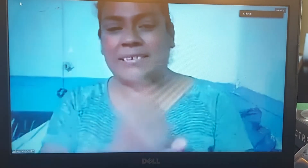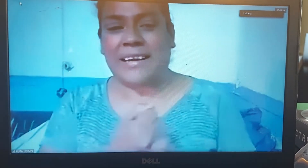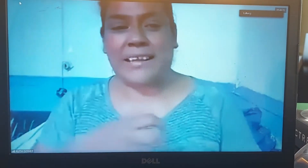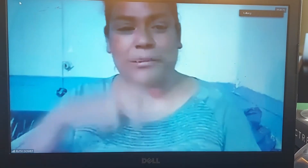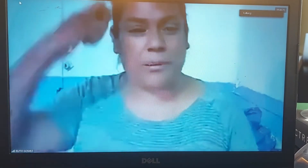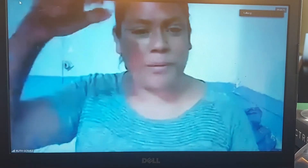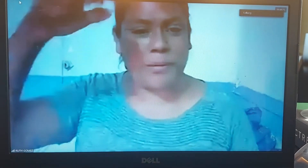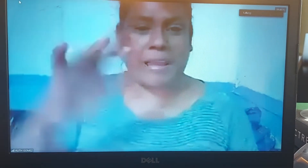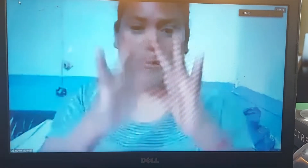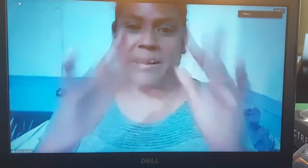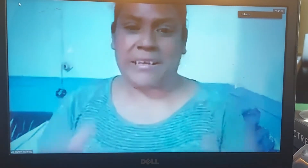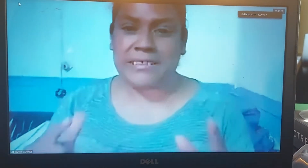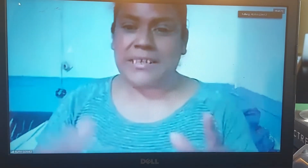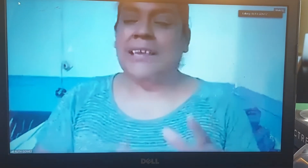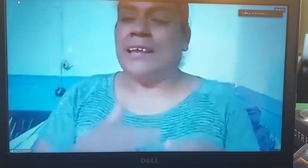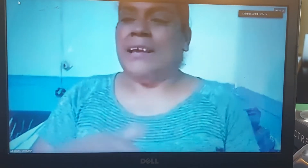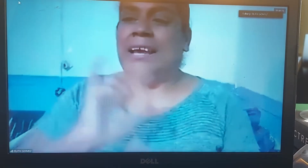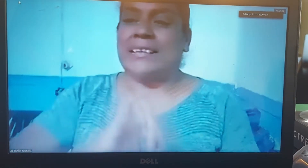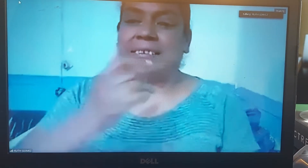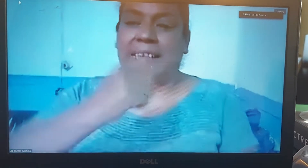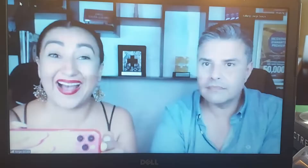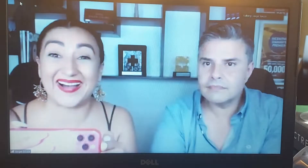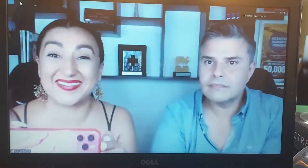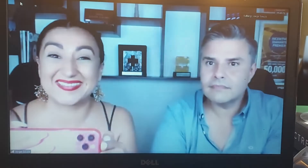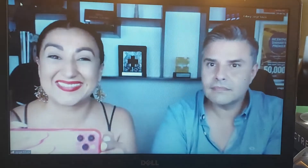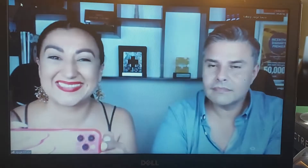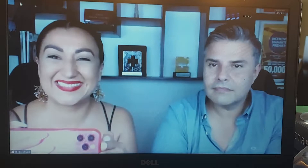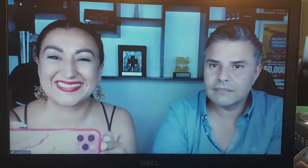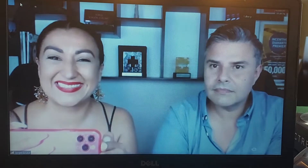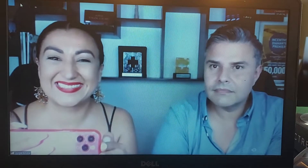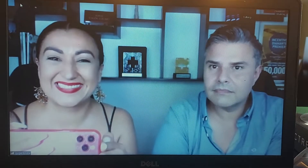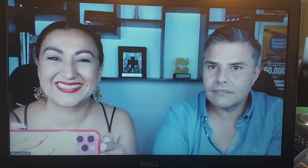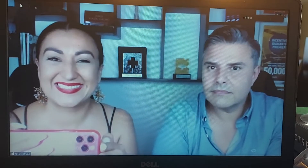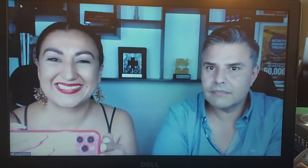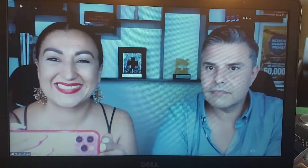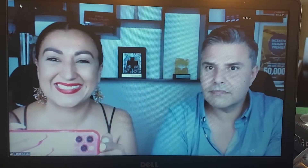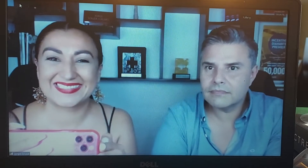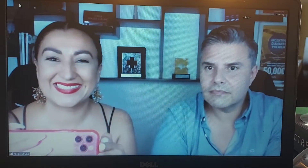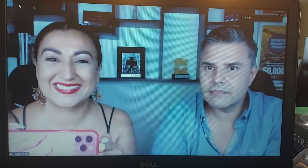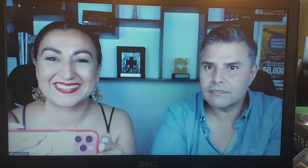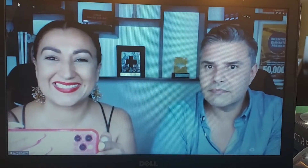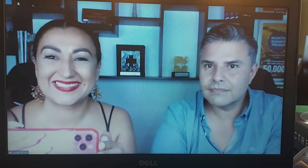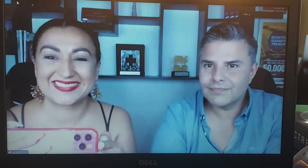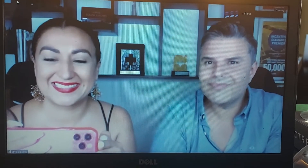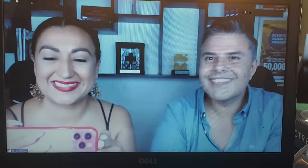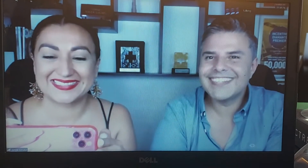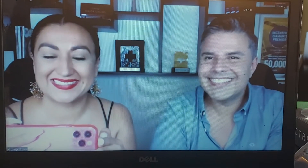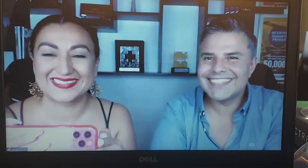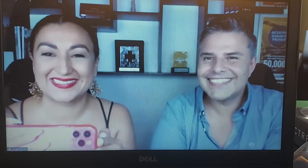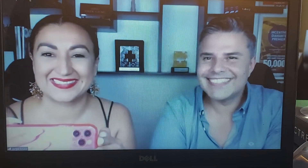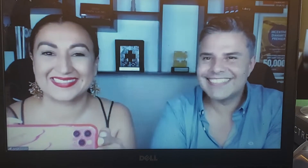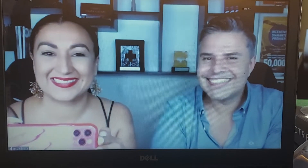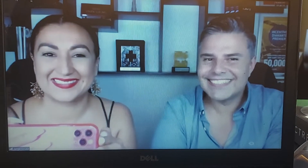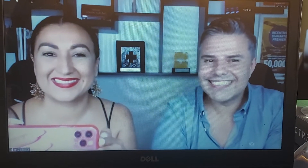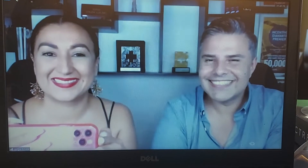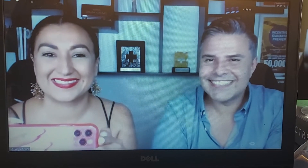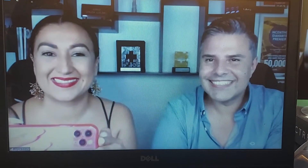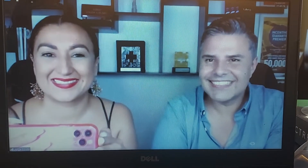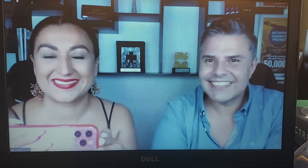ganó el viaje a París gracias a que en esta pandemia pues vendía mucho producto y pues las